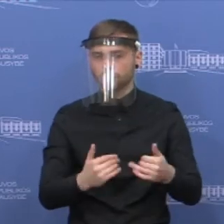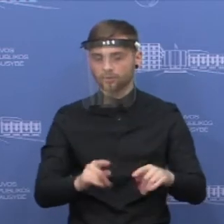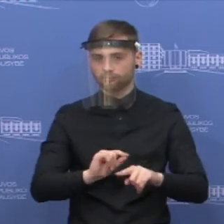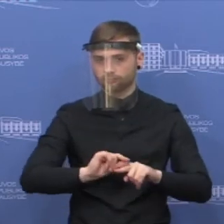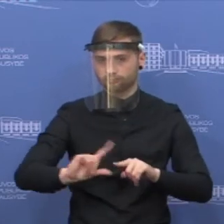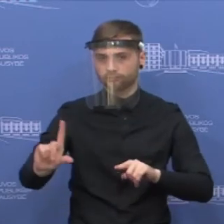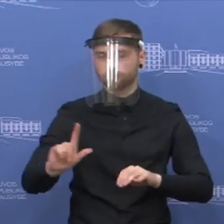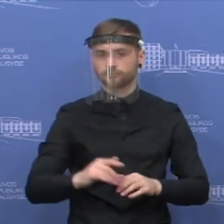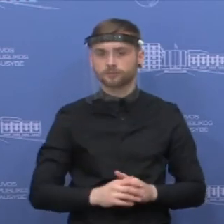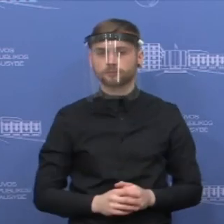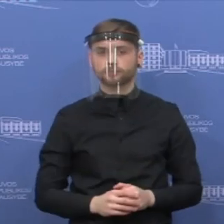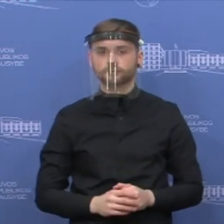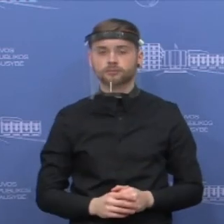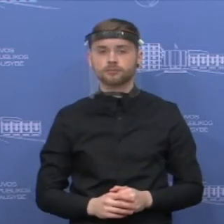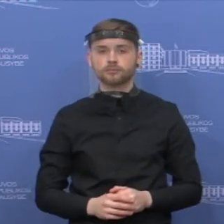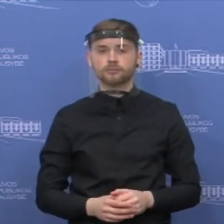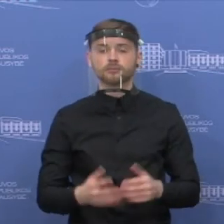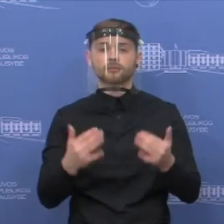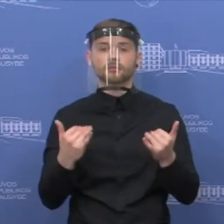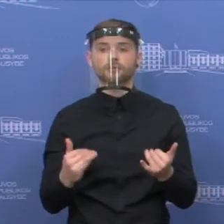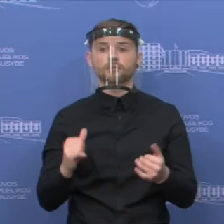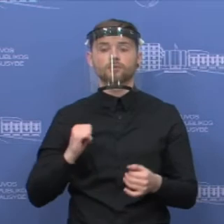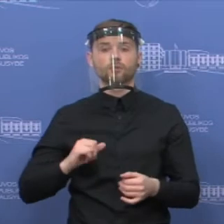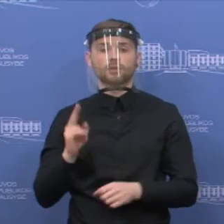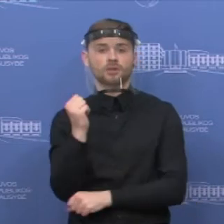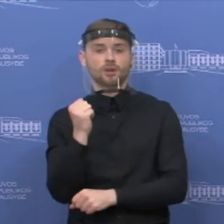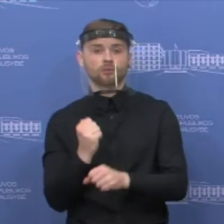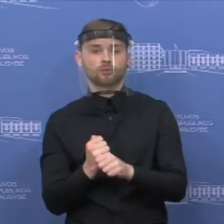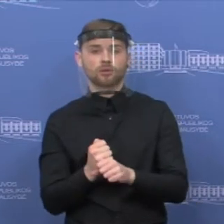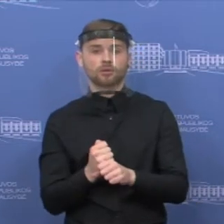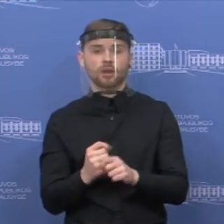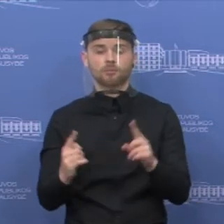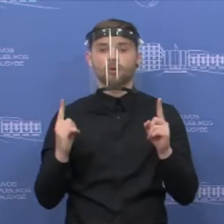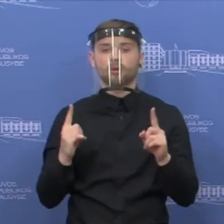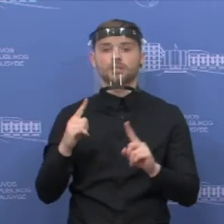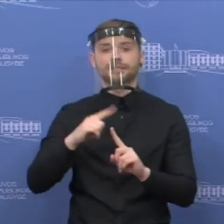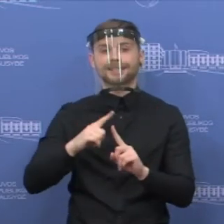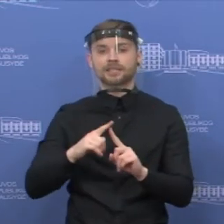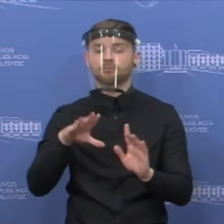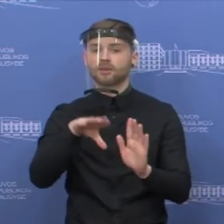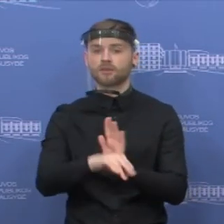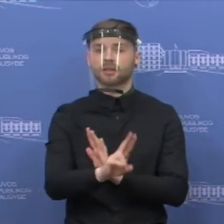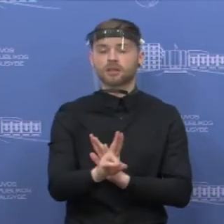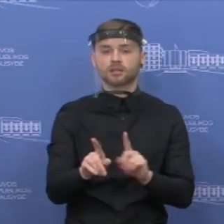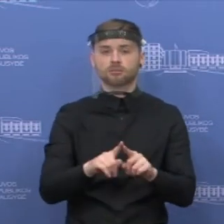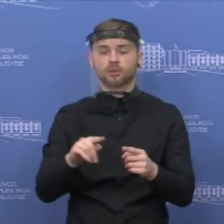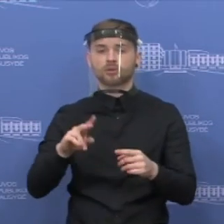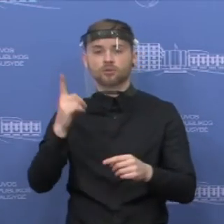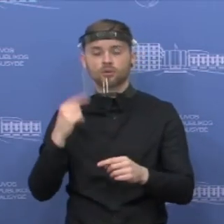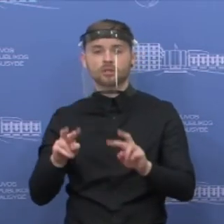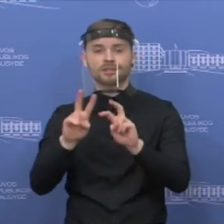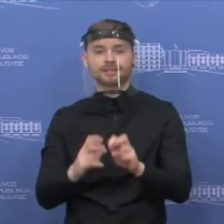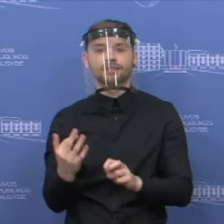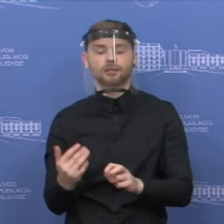tokių norinčių pareigūnų valstybėsienos apsaugos tarnyboje yra apie 9.10. Tai visiems mūsų